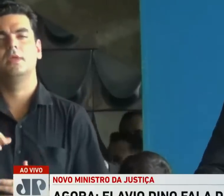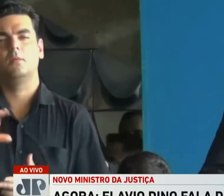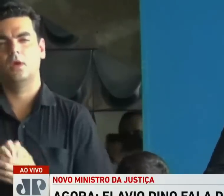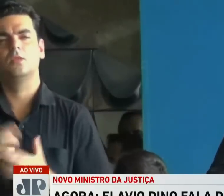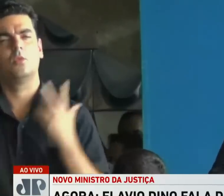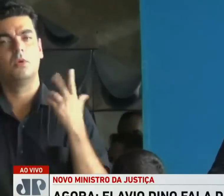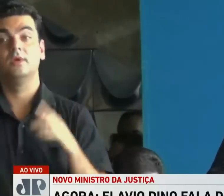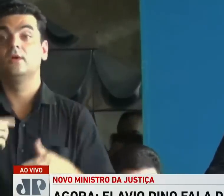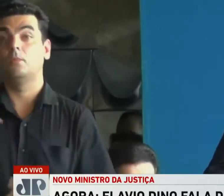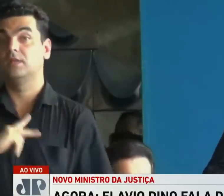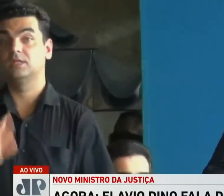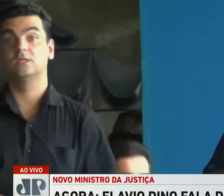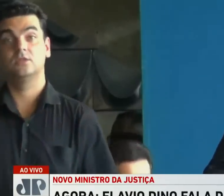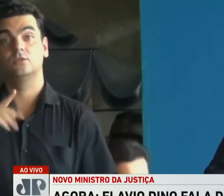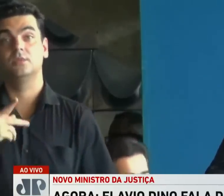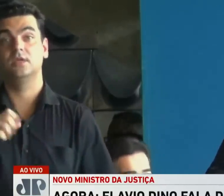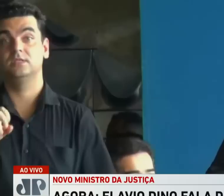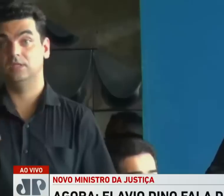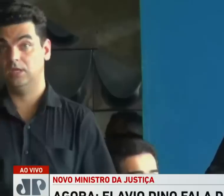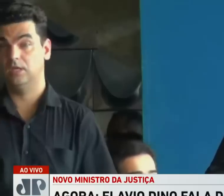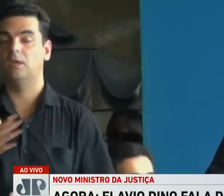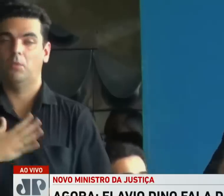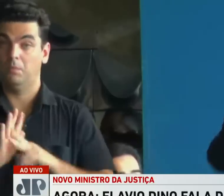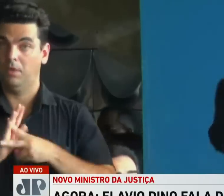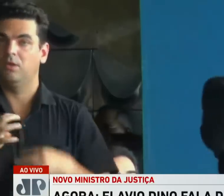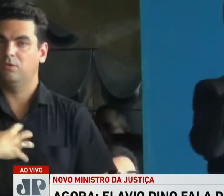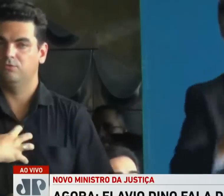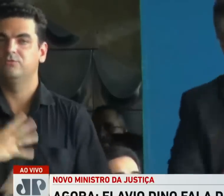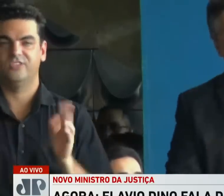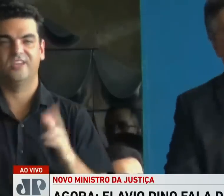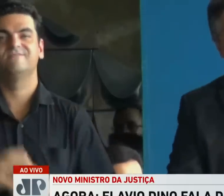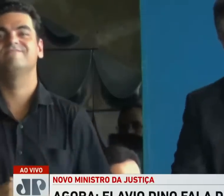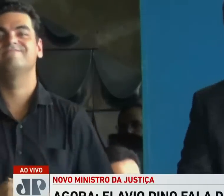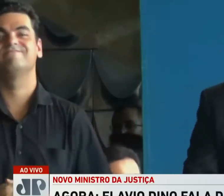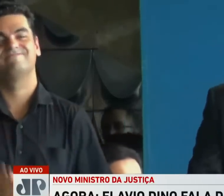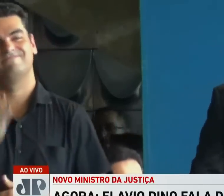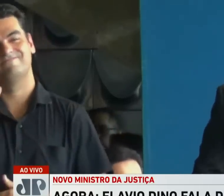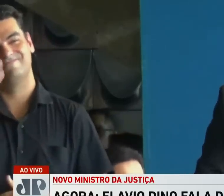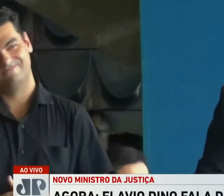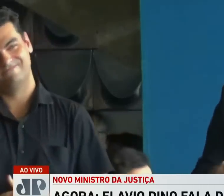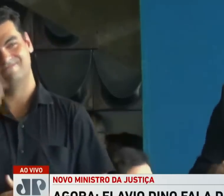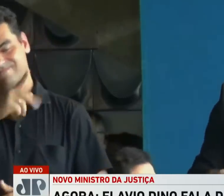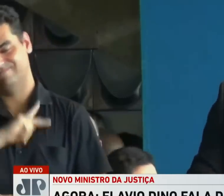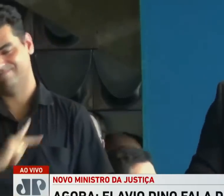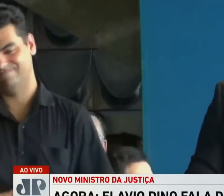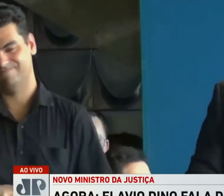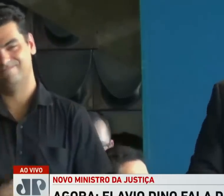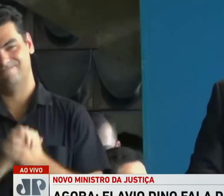quero saudar aqui o presidente nacional do PSB, do meu partido, Carlos Siqueira, que ali está. Muito obrigado, presidente.